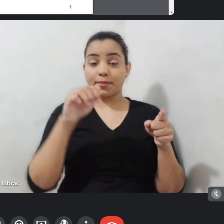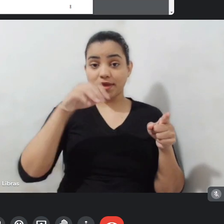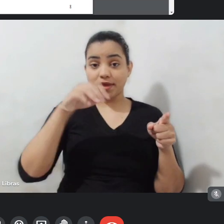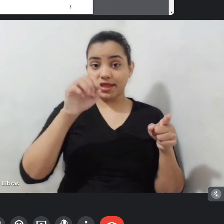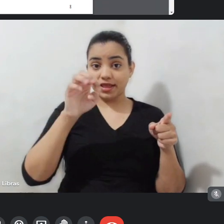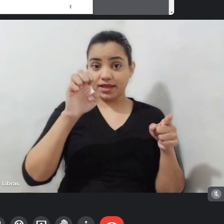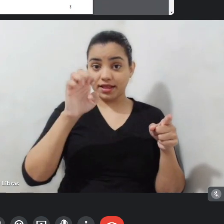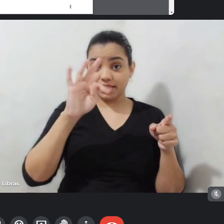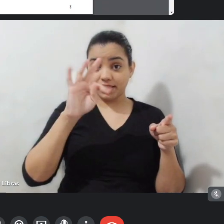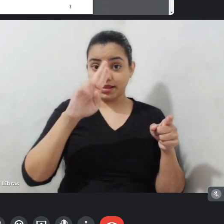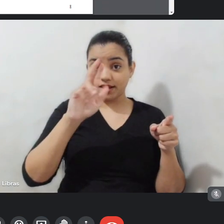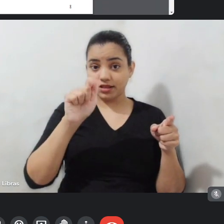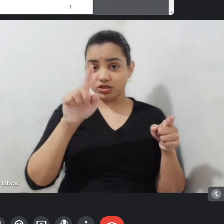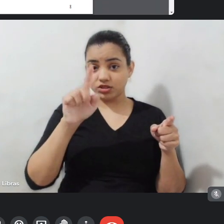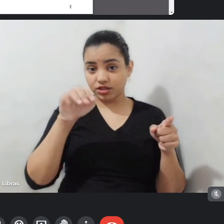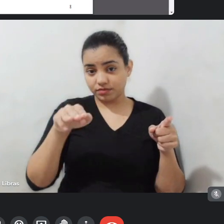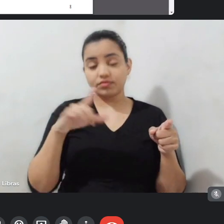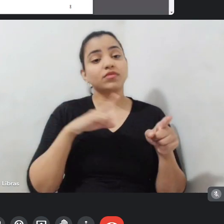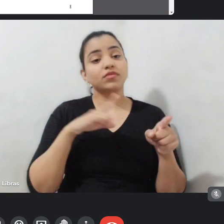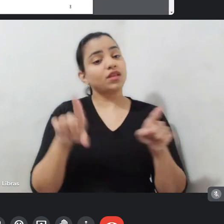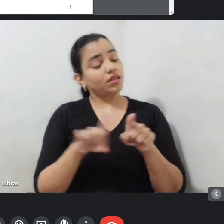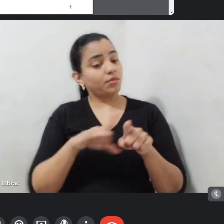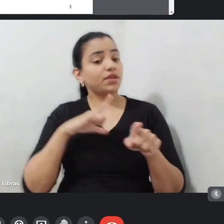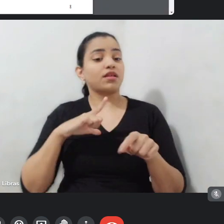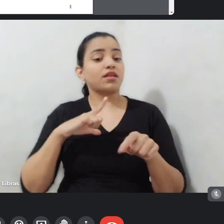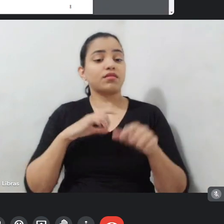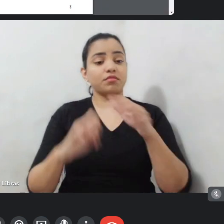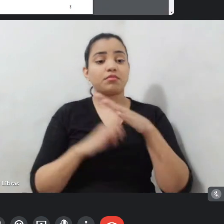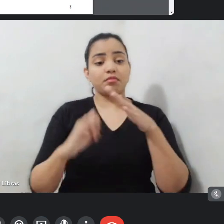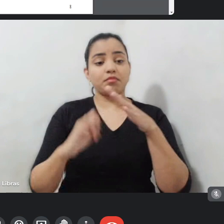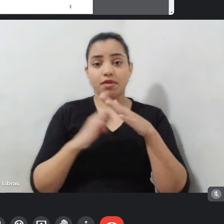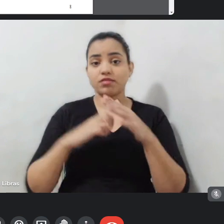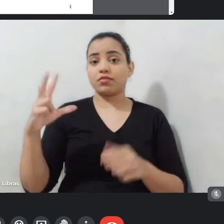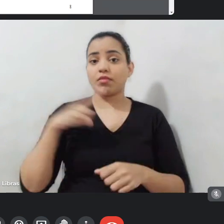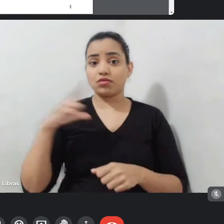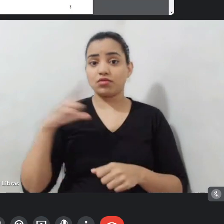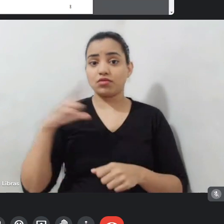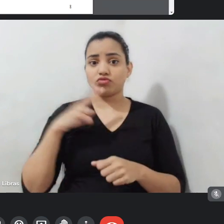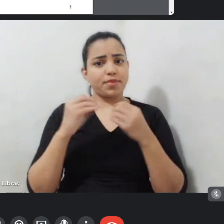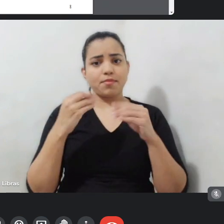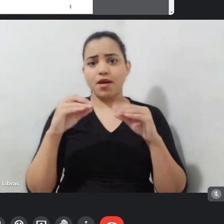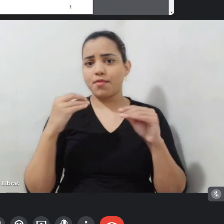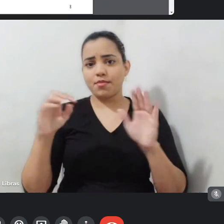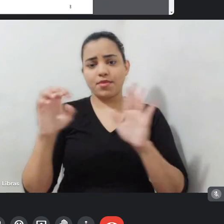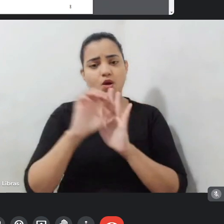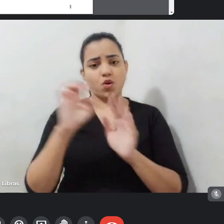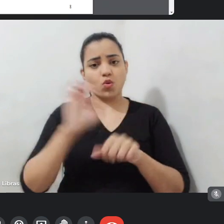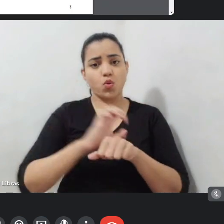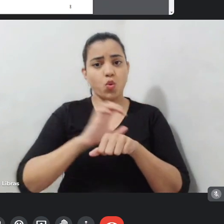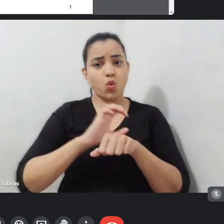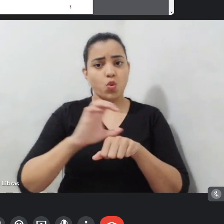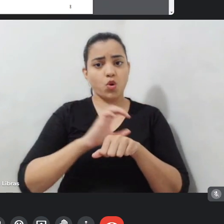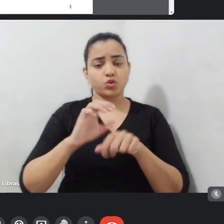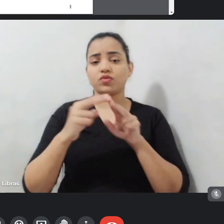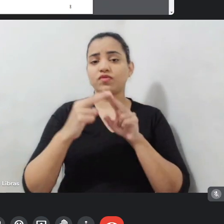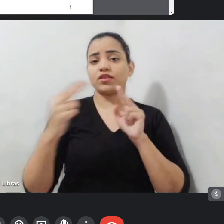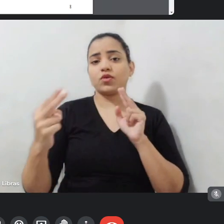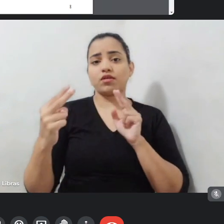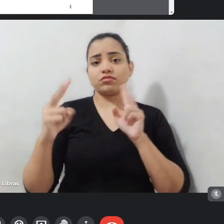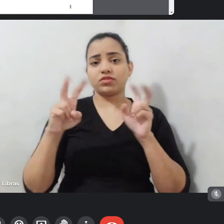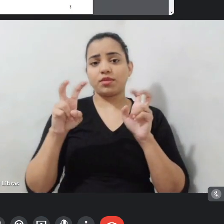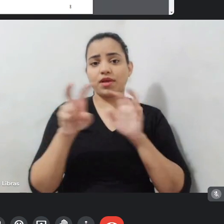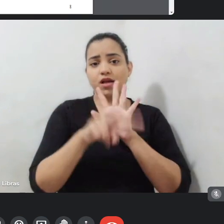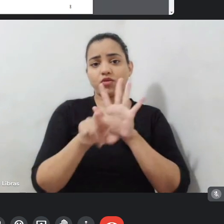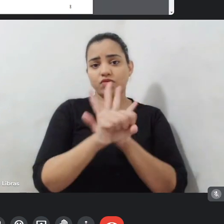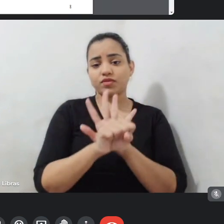cursos online sobre audiovisual, porque todo mundo está de olho na noite, o Gustavo. Nós, da Secretaria de Consecretária de Formado de